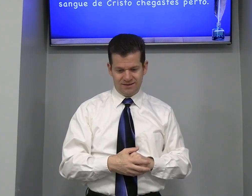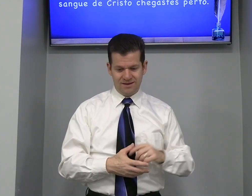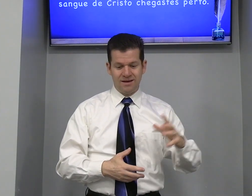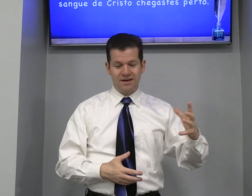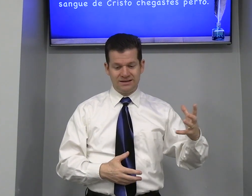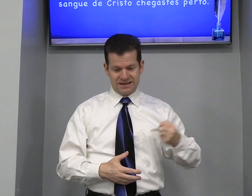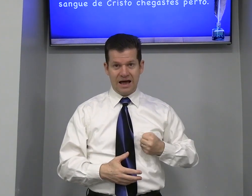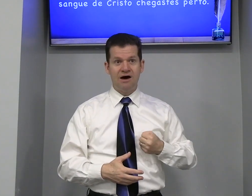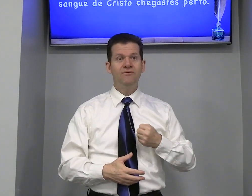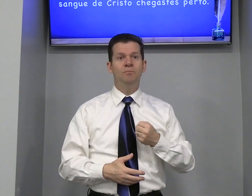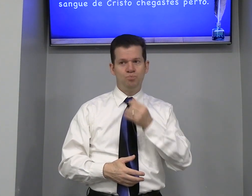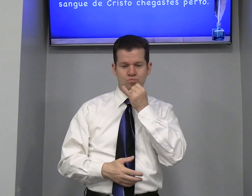Salvo